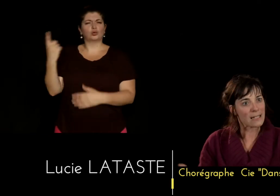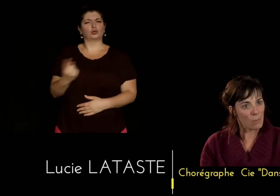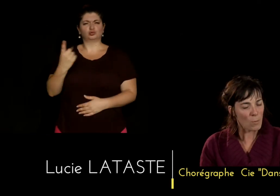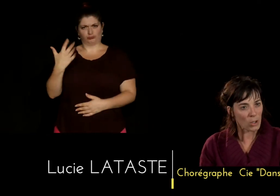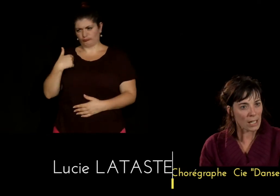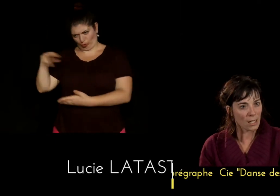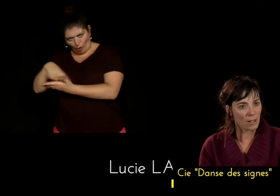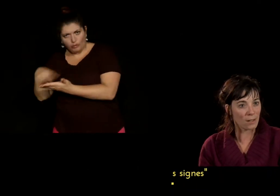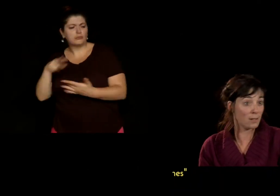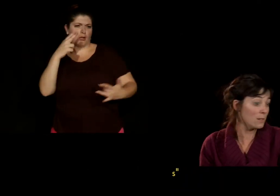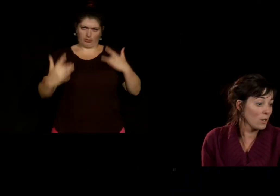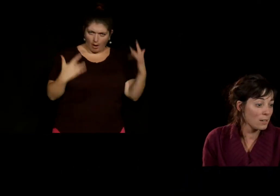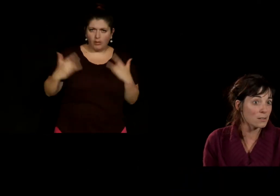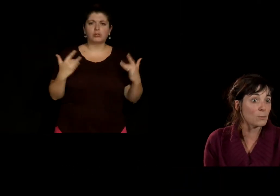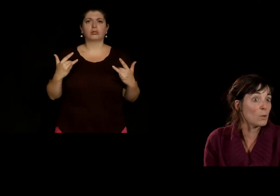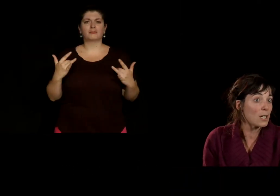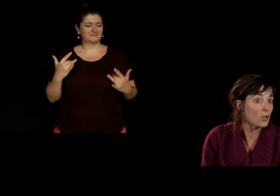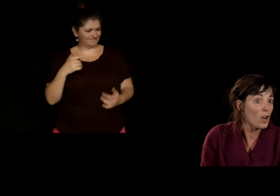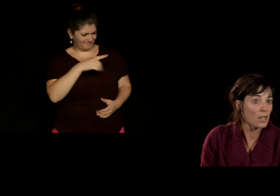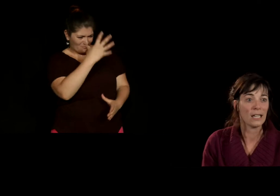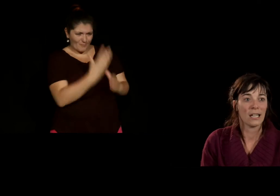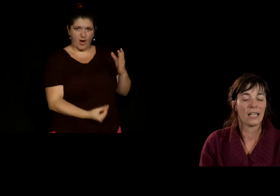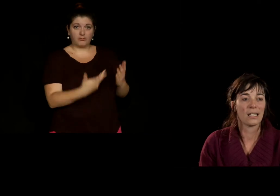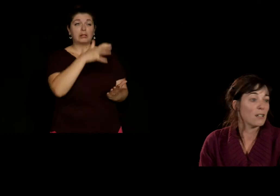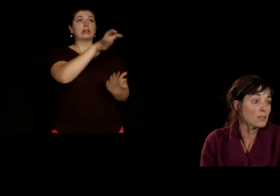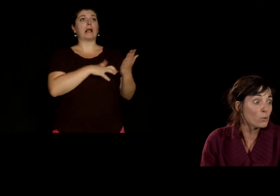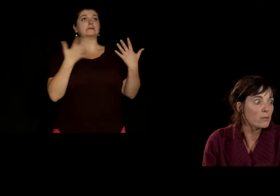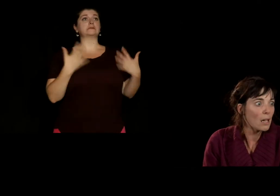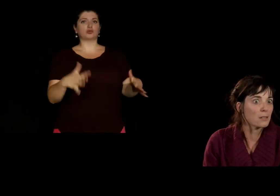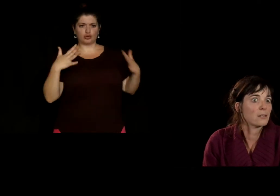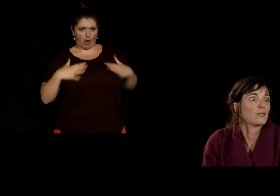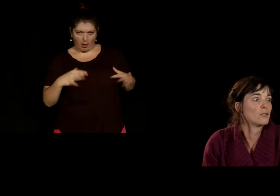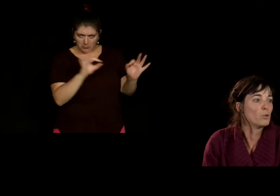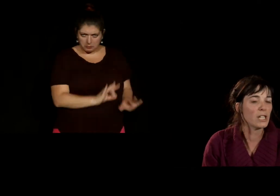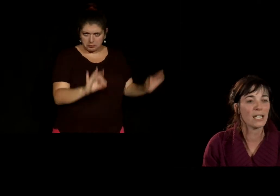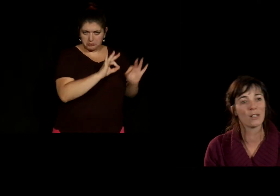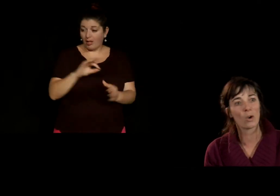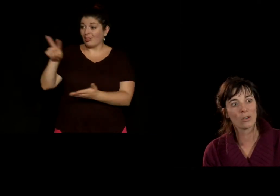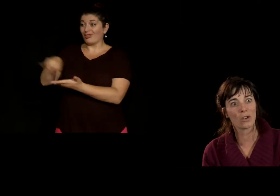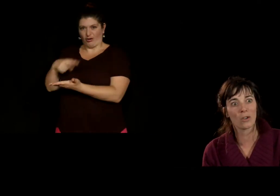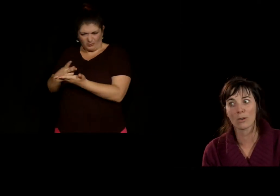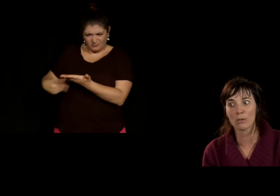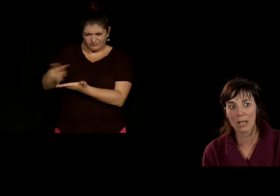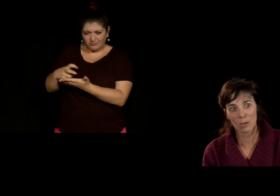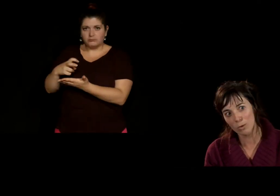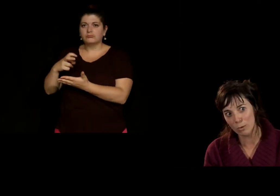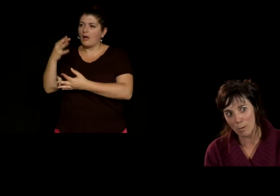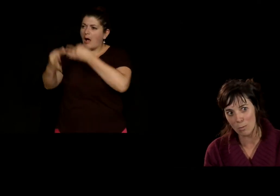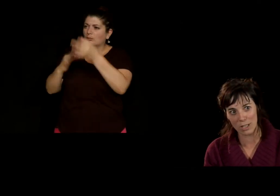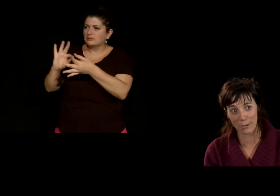Et ça me manquait, dans l'un, il me manquait le corps, et il n avait que du texte, j'avais envie de bouger, et dans l'autre, que du mouvement, moi,'avais